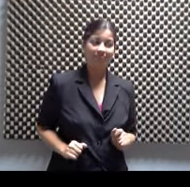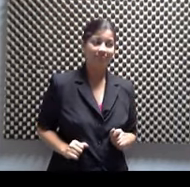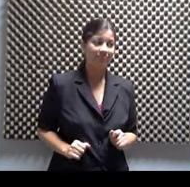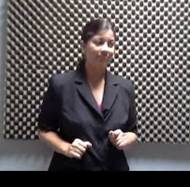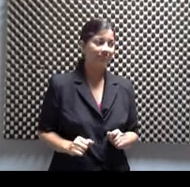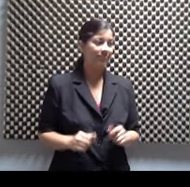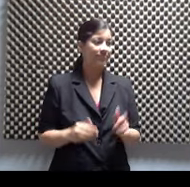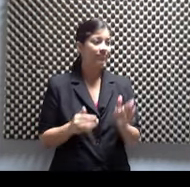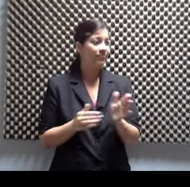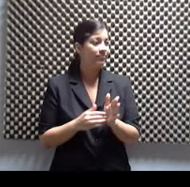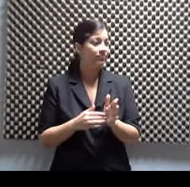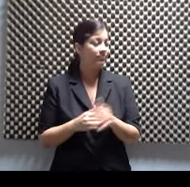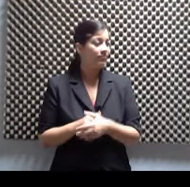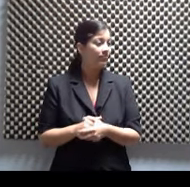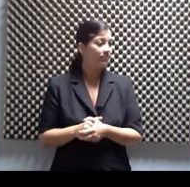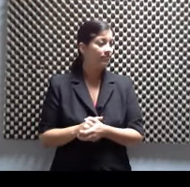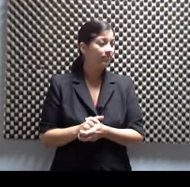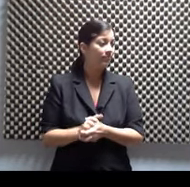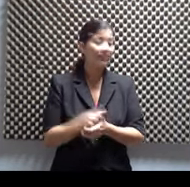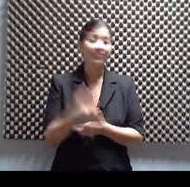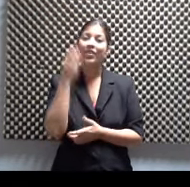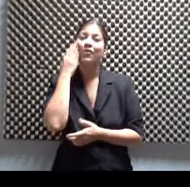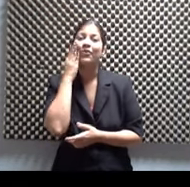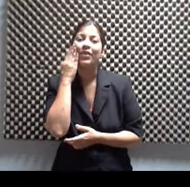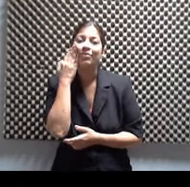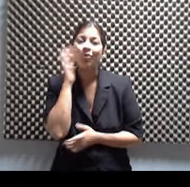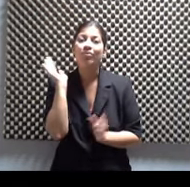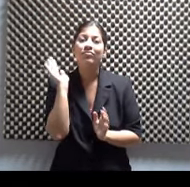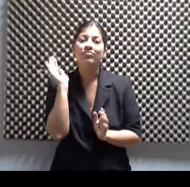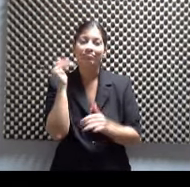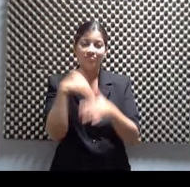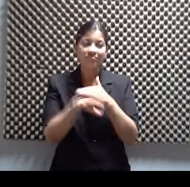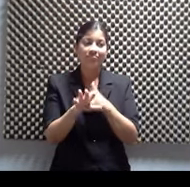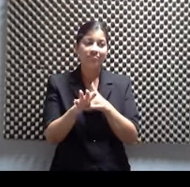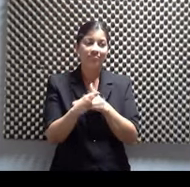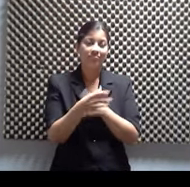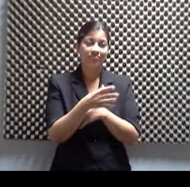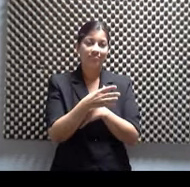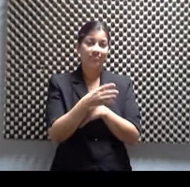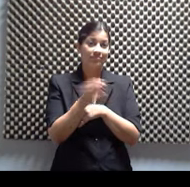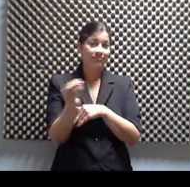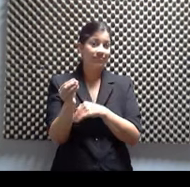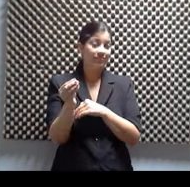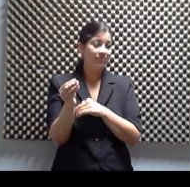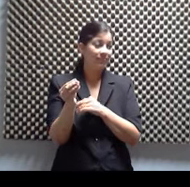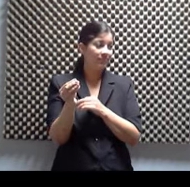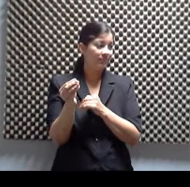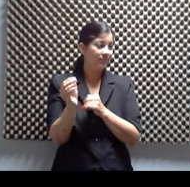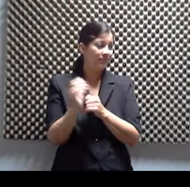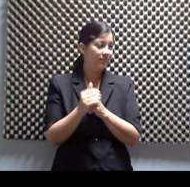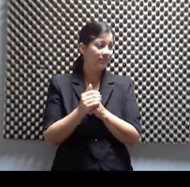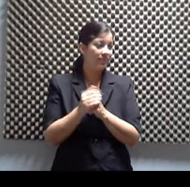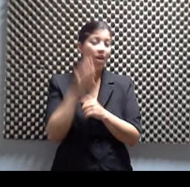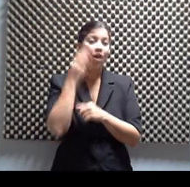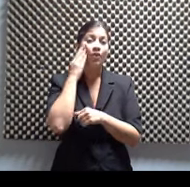tienen que tener dónde? ¿A dónde? En Facebook. En Facebook. Y tienen una página también, entiendo yo. Exacto. Pero en Facebook usted busca